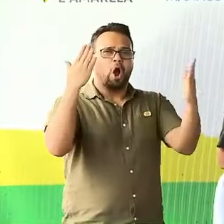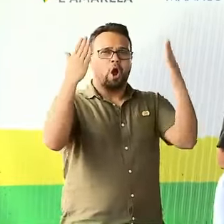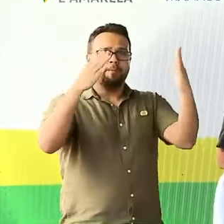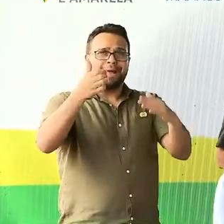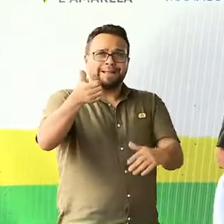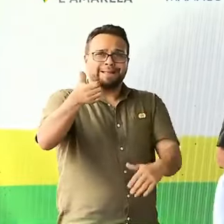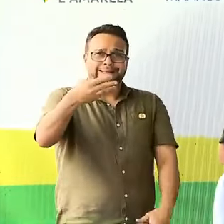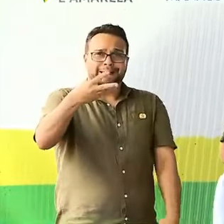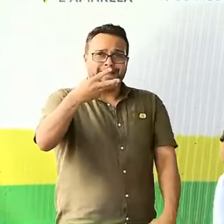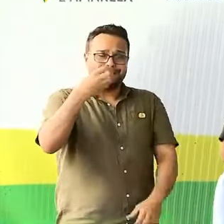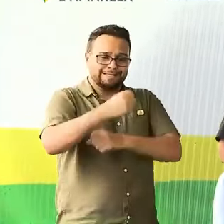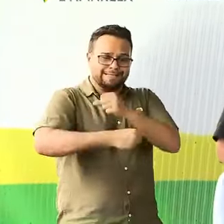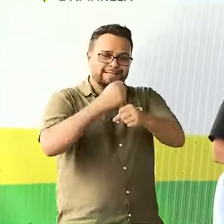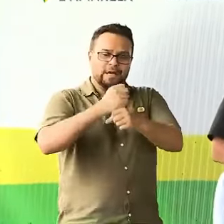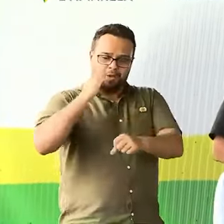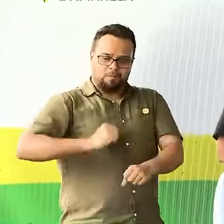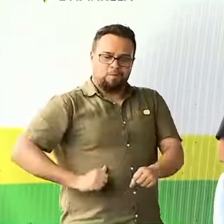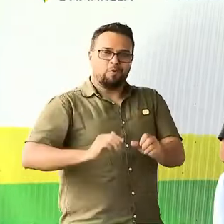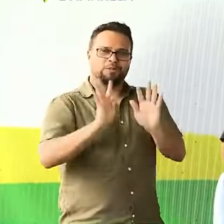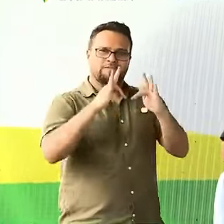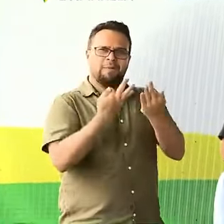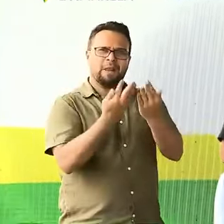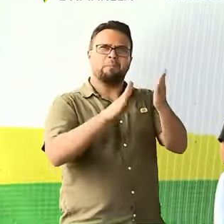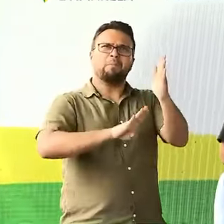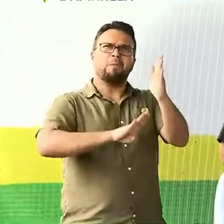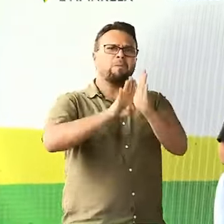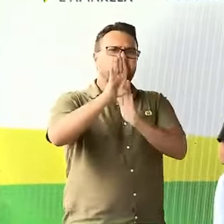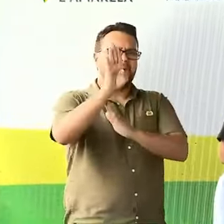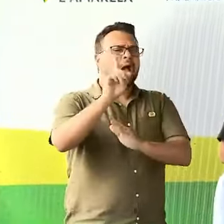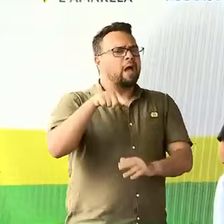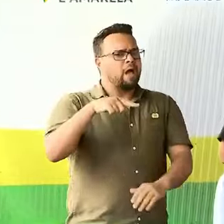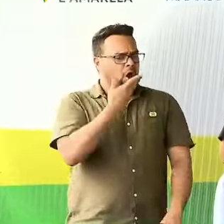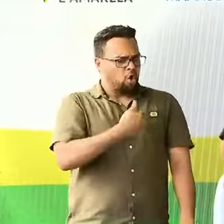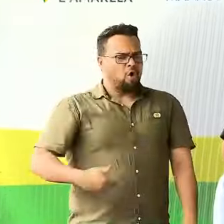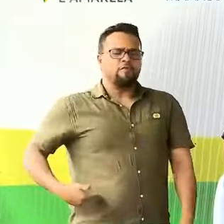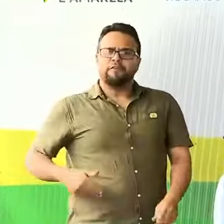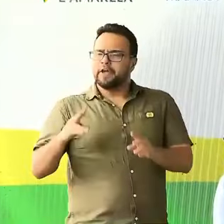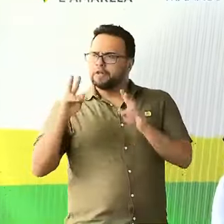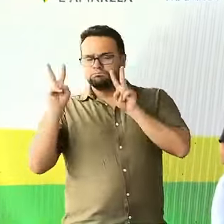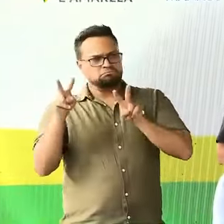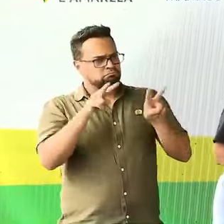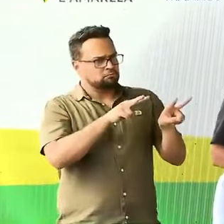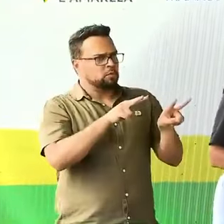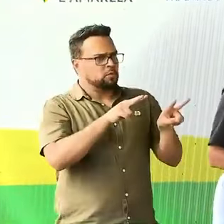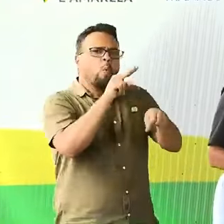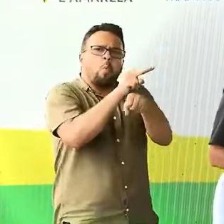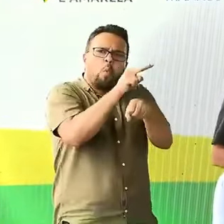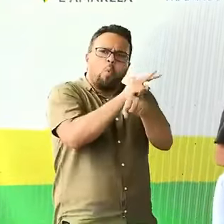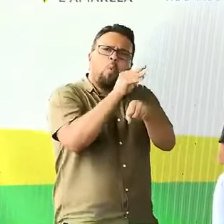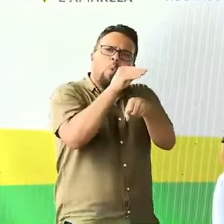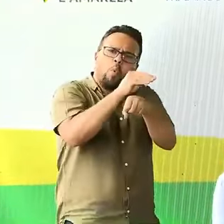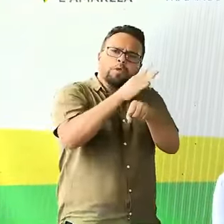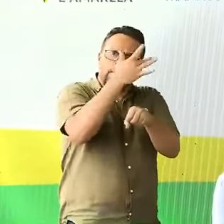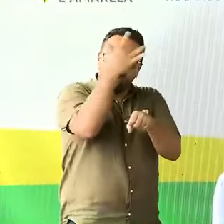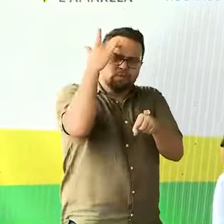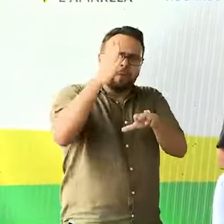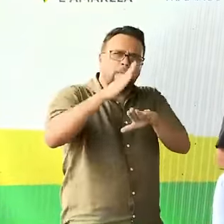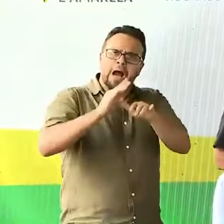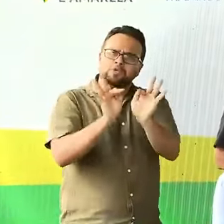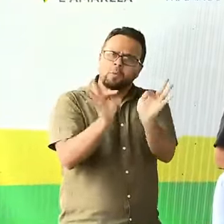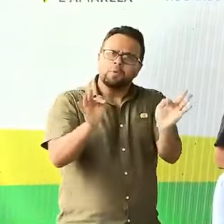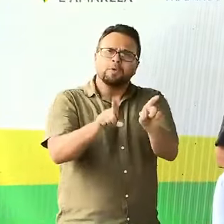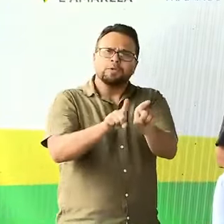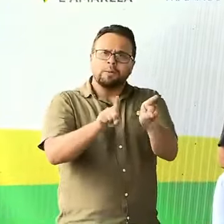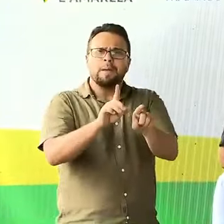anos de Bolsa Família. É um governo que olha para os mais humildes e para os mais necessitados.